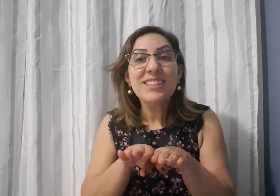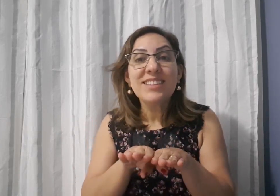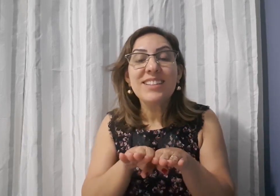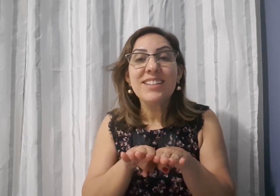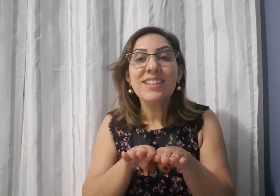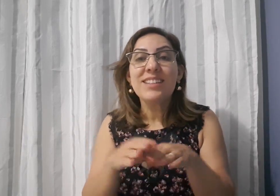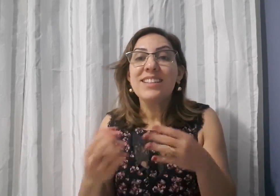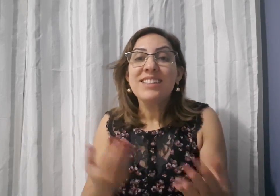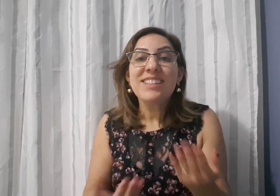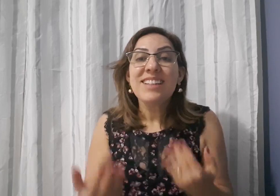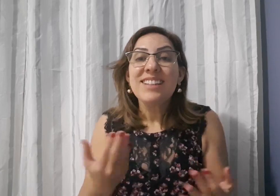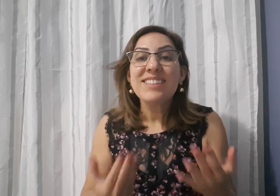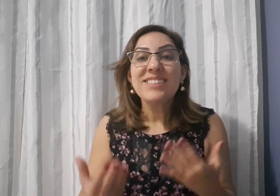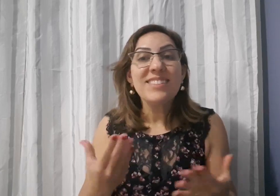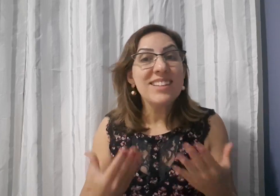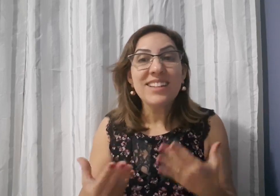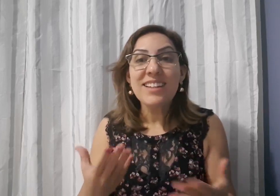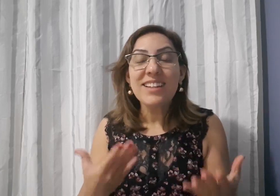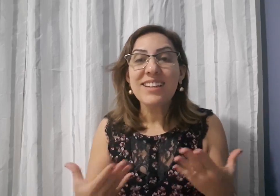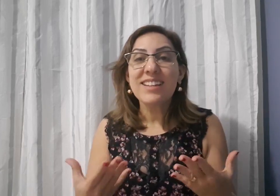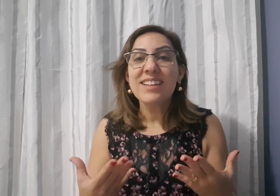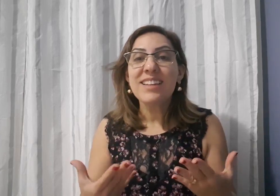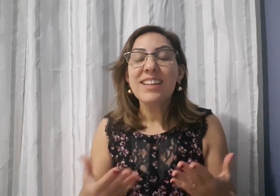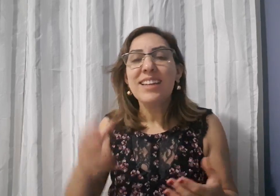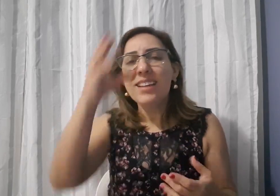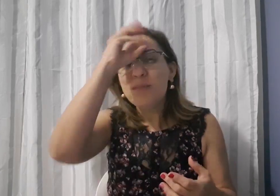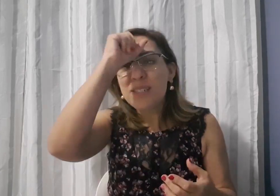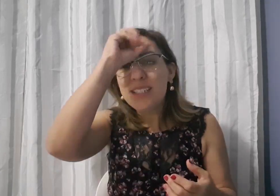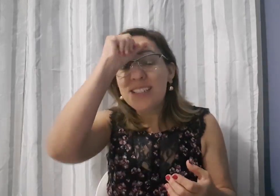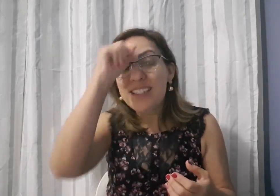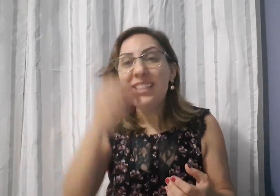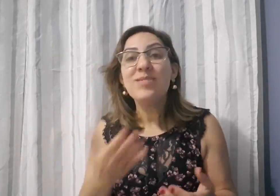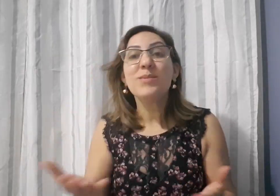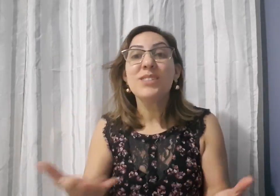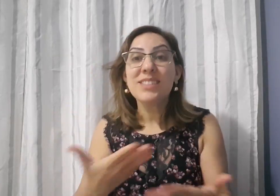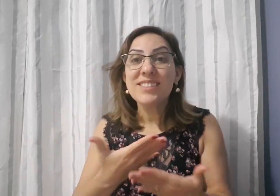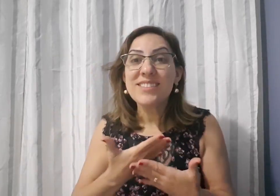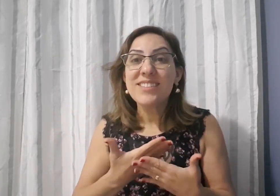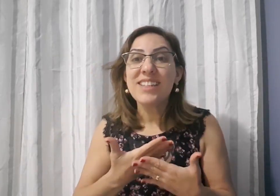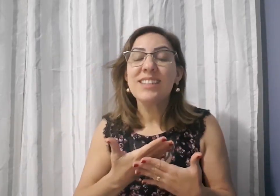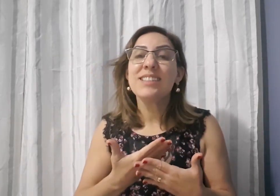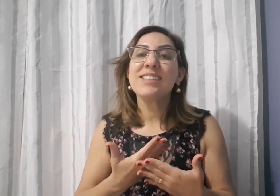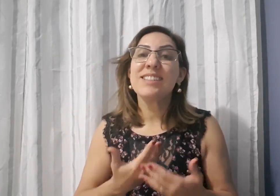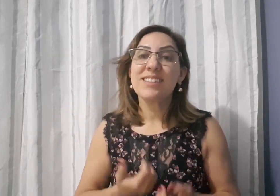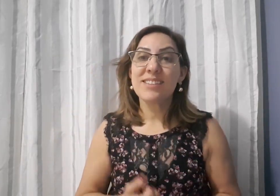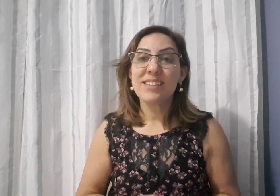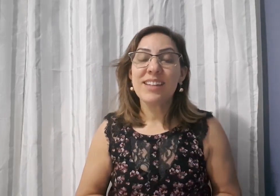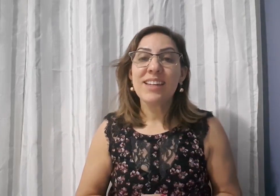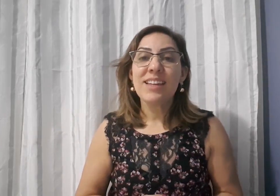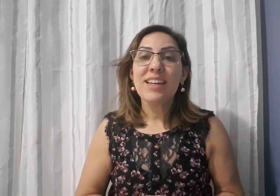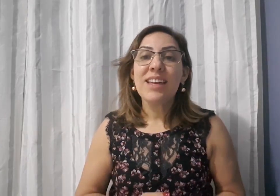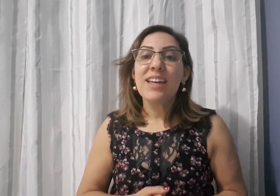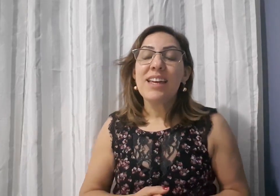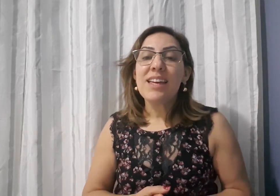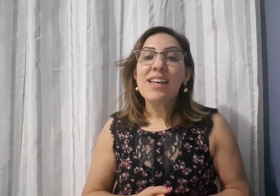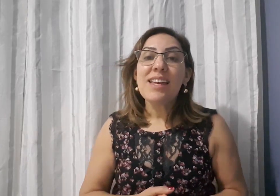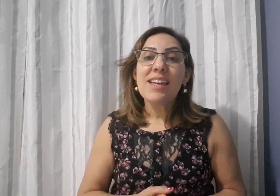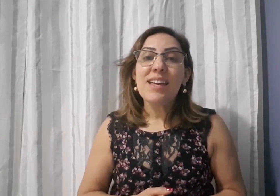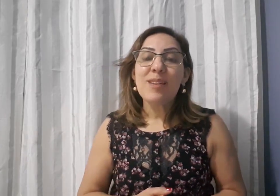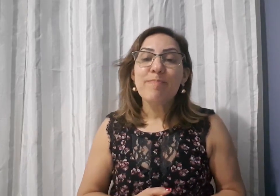Somos iguais aos surdos. Eles precisam do mesmo que nós precisamos. Então, precisamos nos